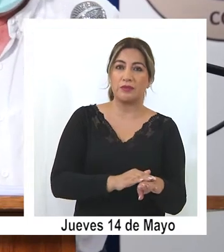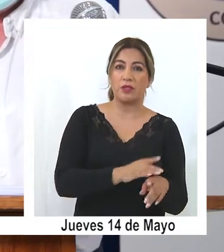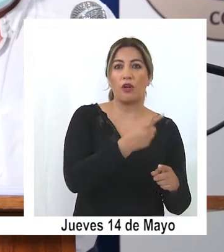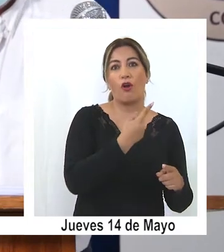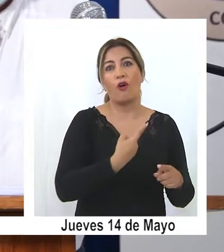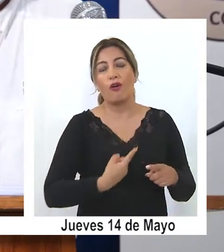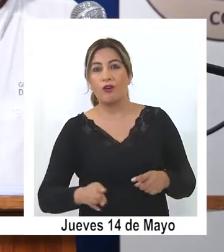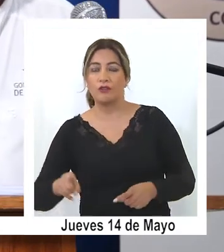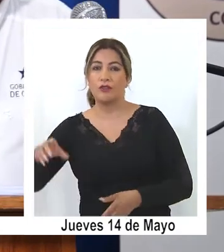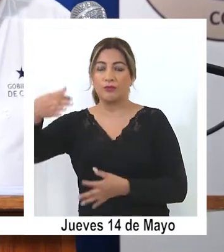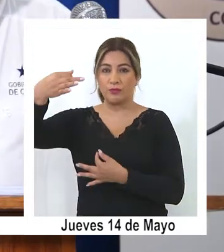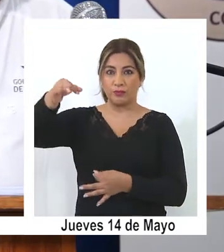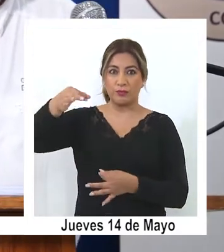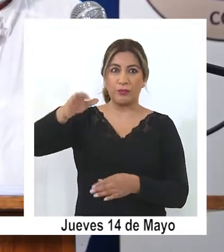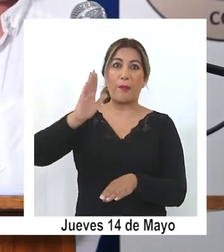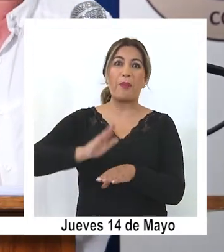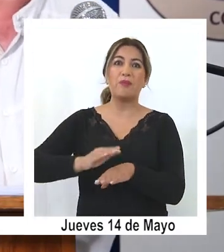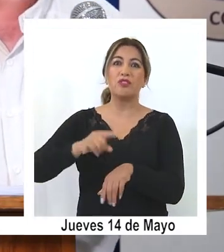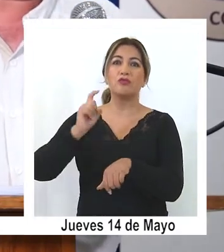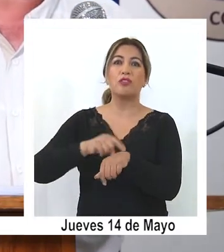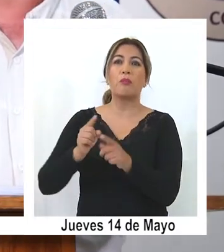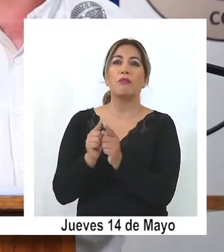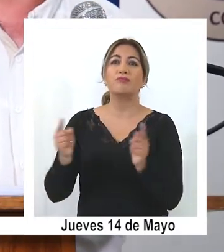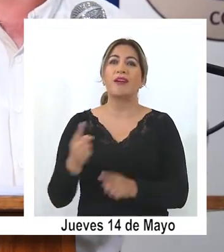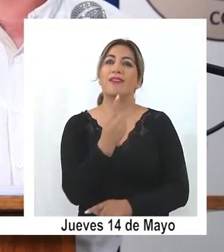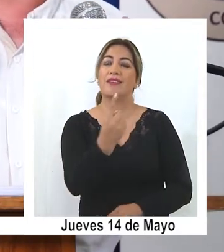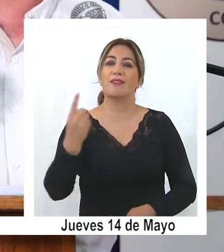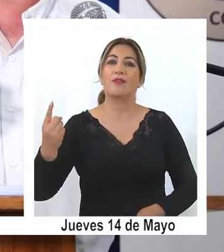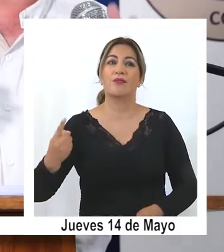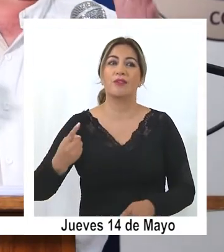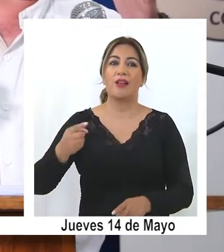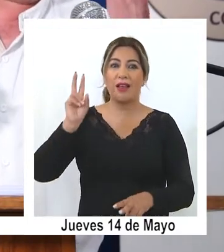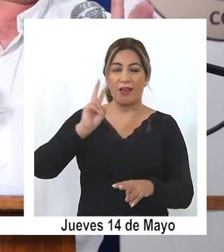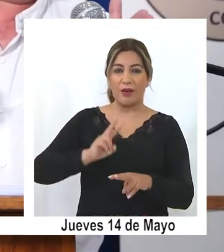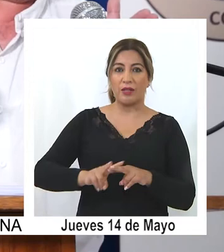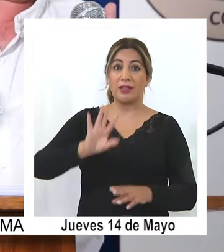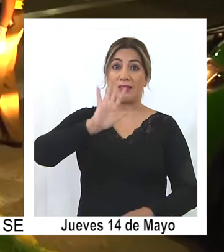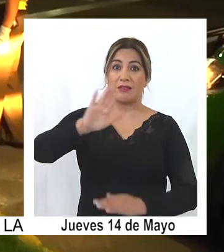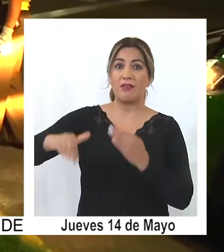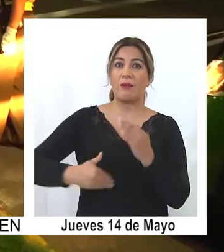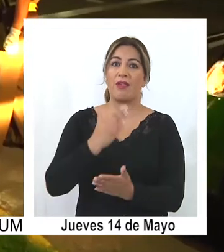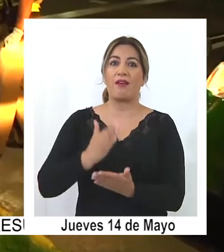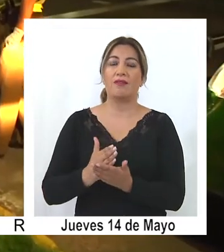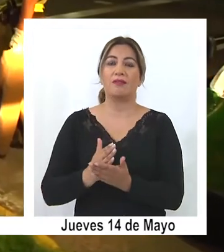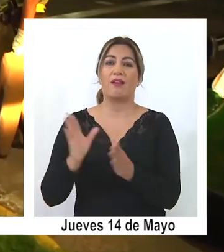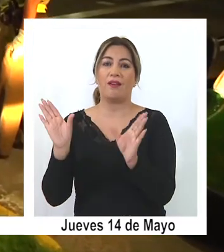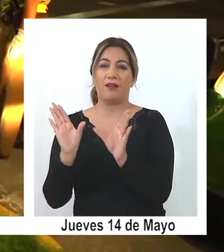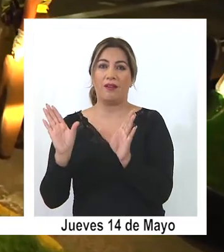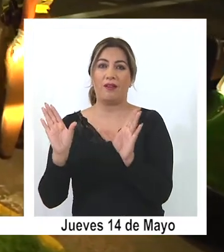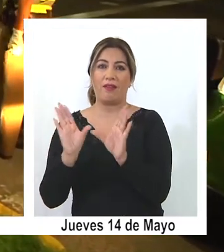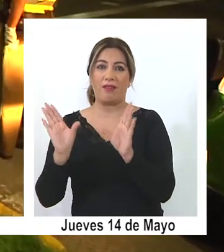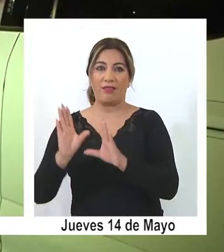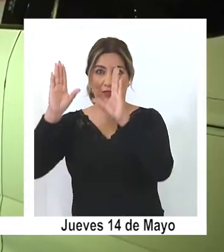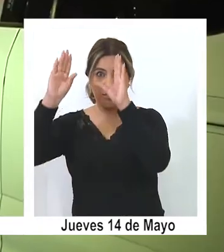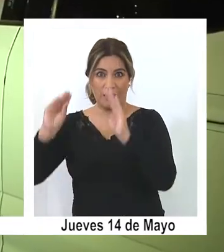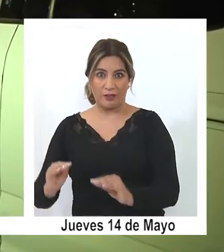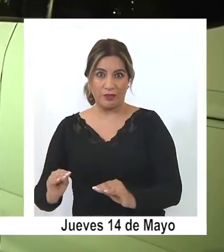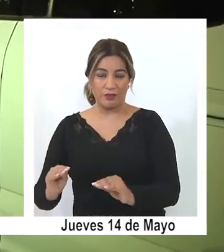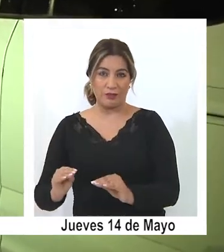Y el permiso temporal individual es el que se saca durante las 5 de la mañana y las 22 de la noche, para que las